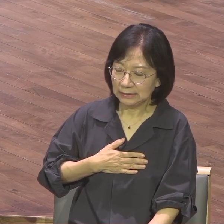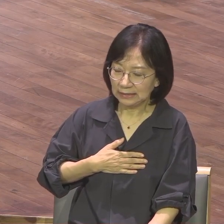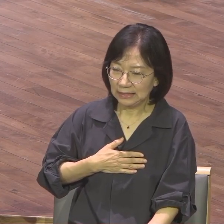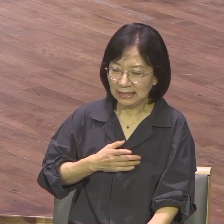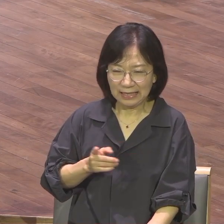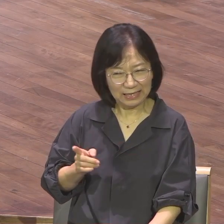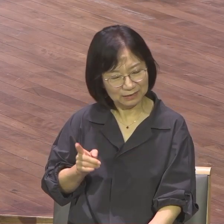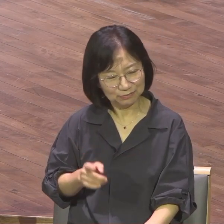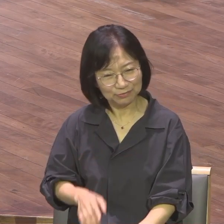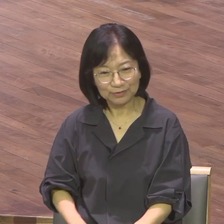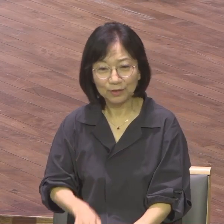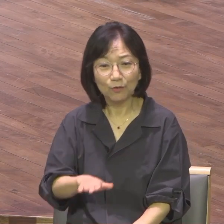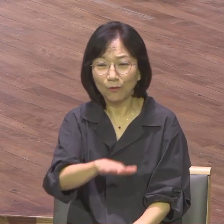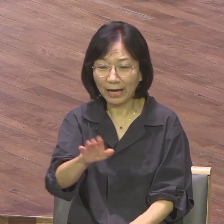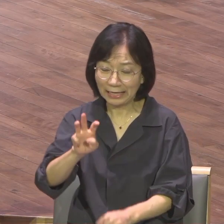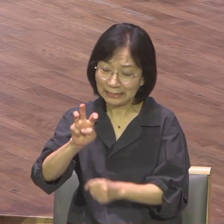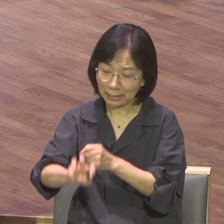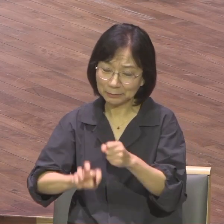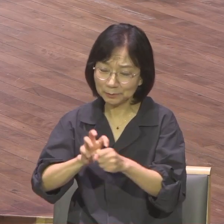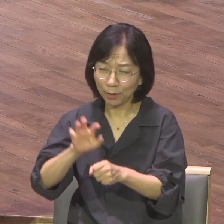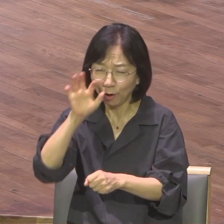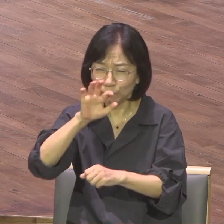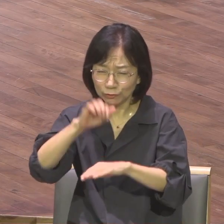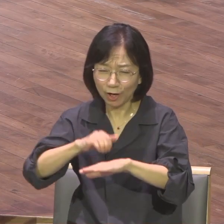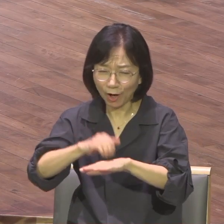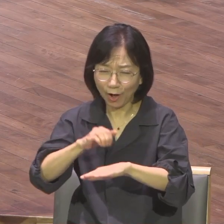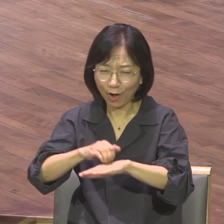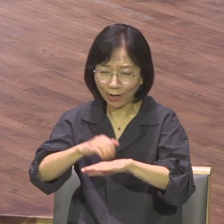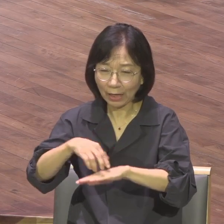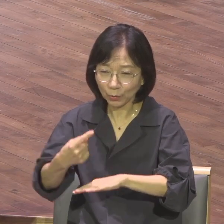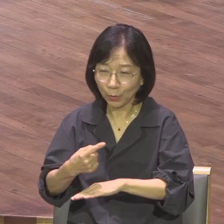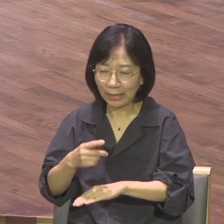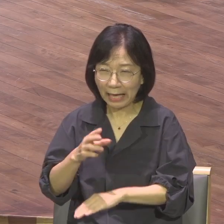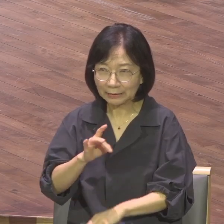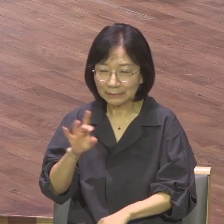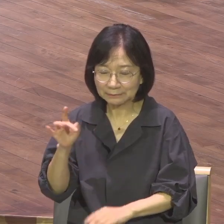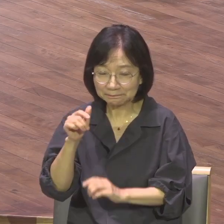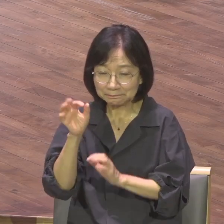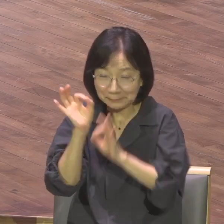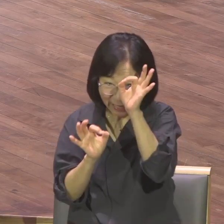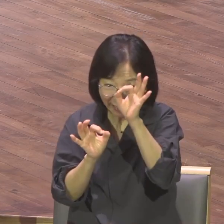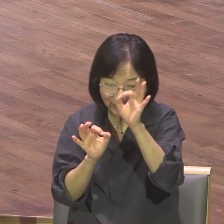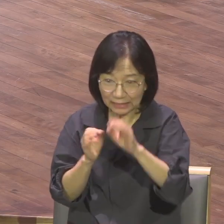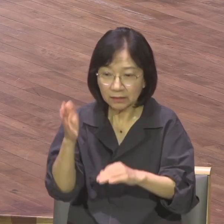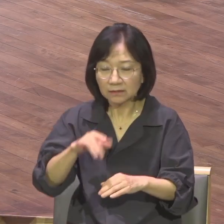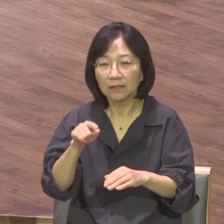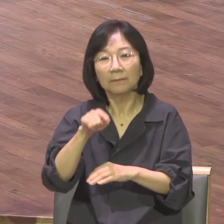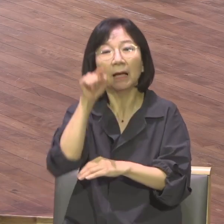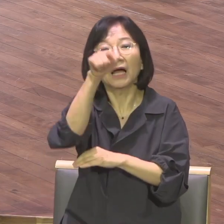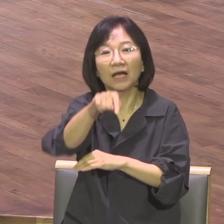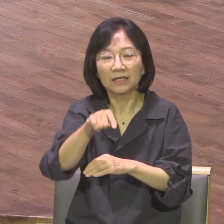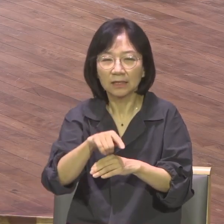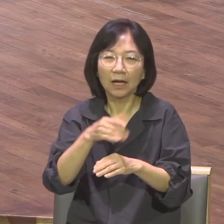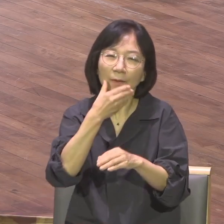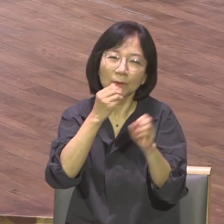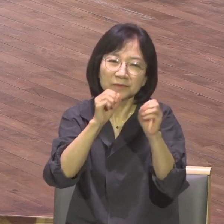우리는 30명 훈련마다도 잘 모르고 헷갈리는데 자기는 다 안 돼. 복음 다 알고 그래서 그거 다 기본이고 기초지 않은 다 한다고 얘기합니다.